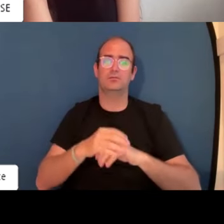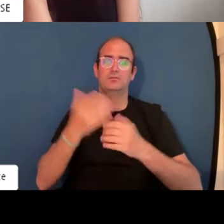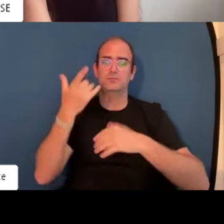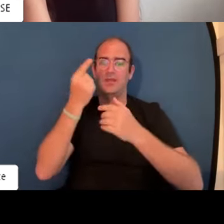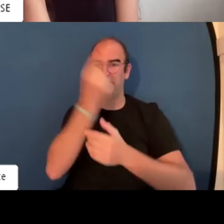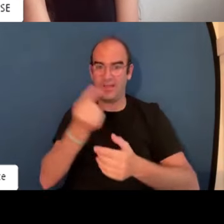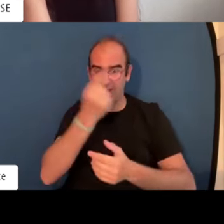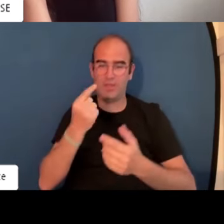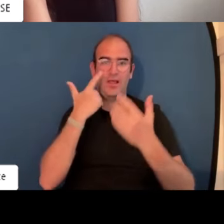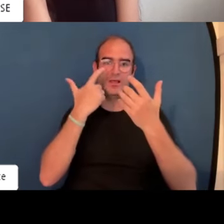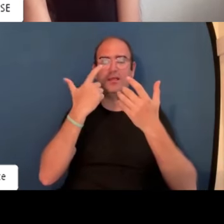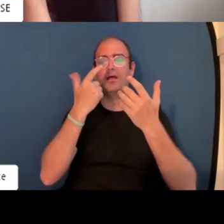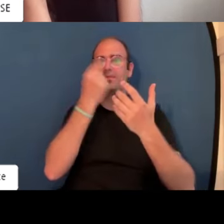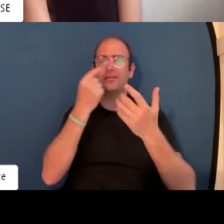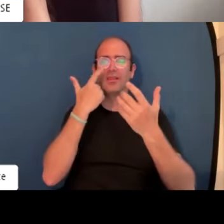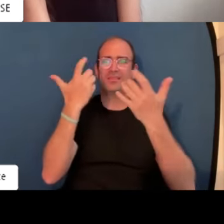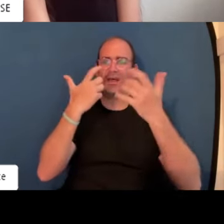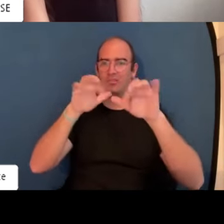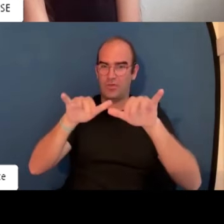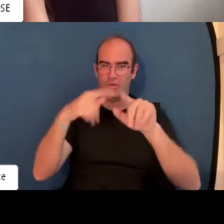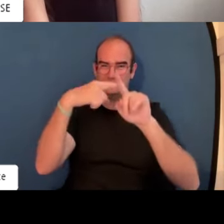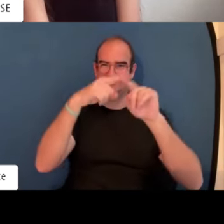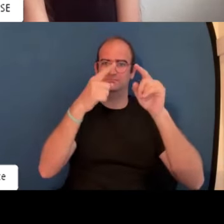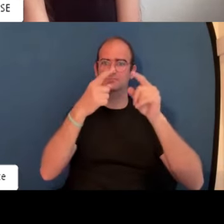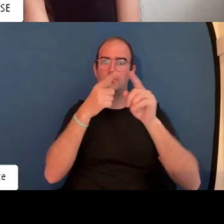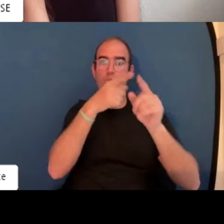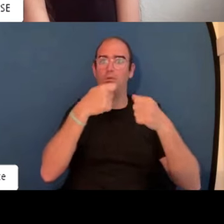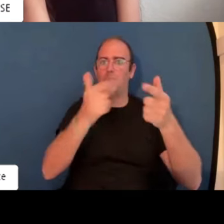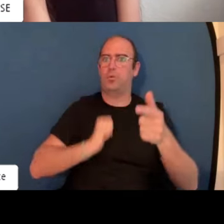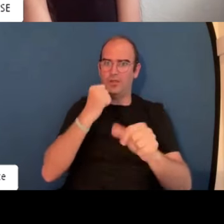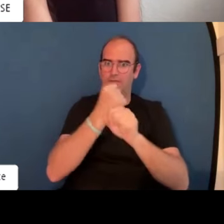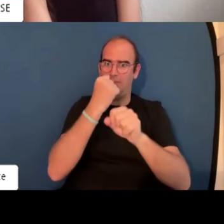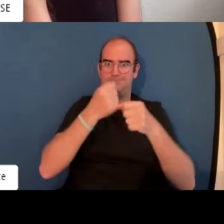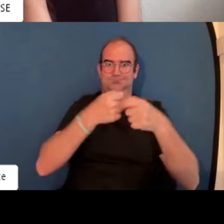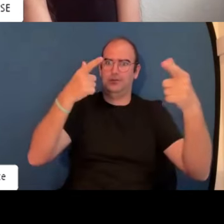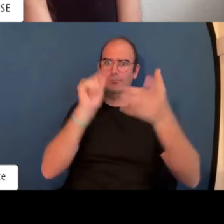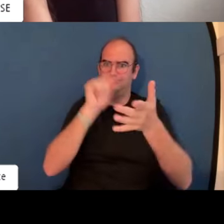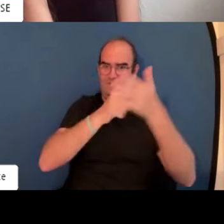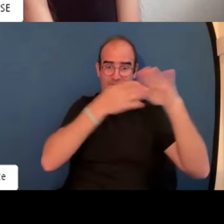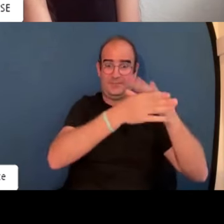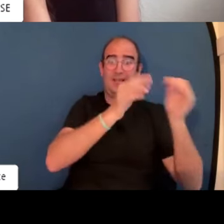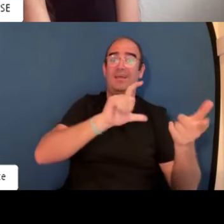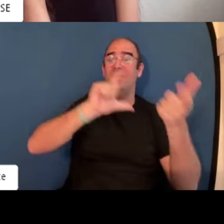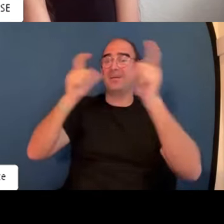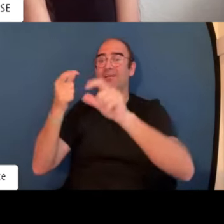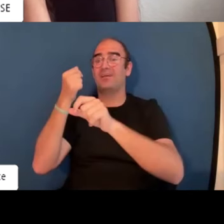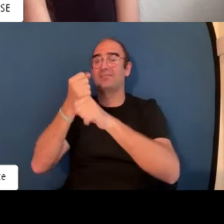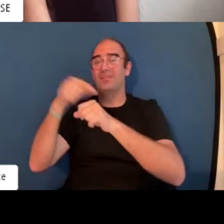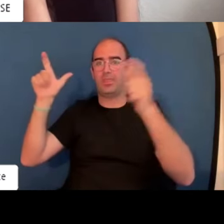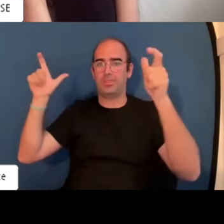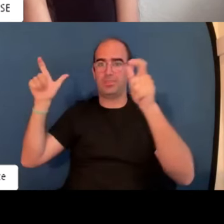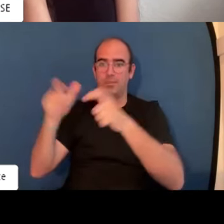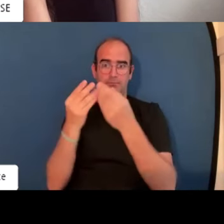en sostenibilidad, en sostenibilidad, diseño de ordenadores, diseño gráfico. Todo esto había muchas